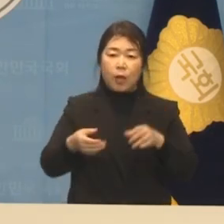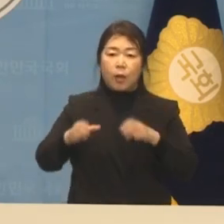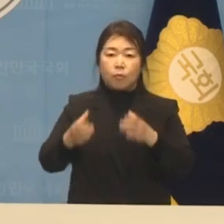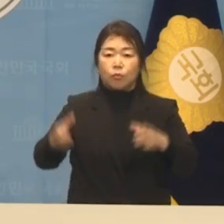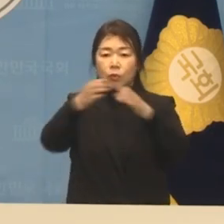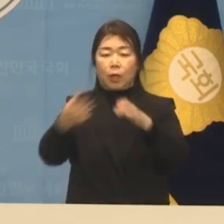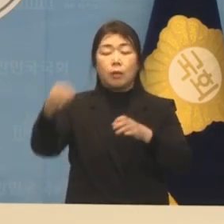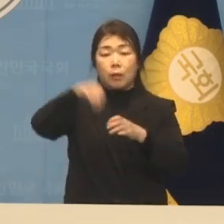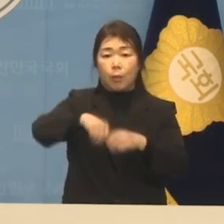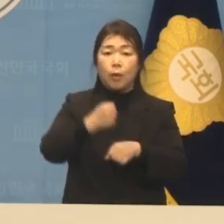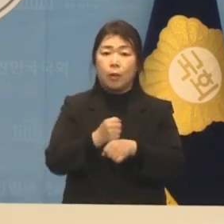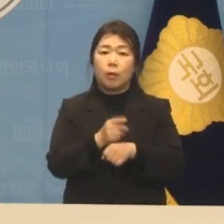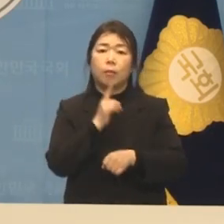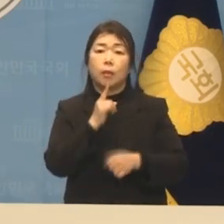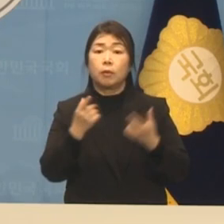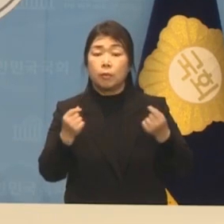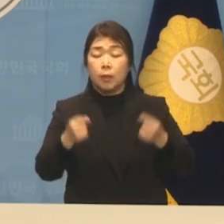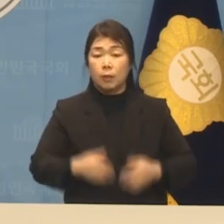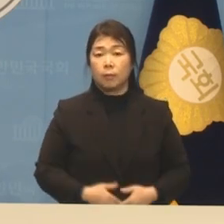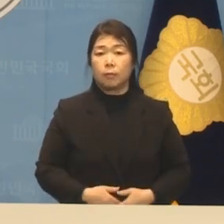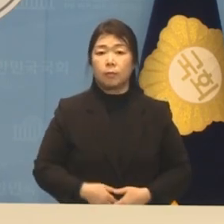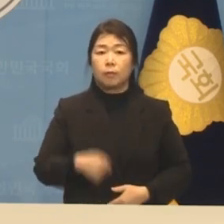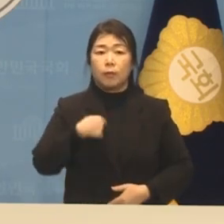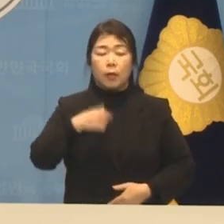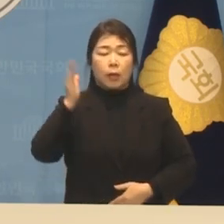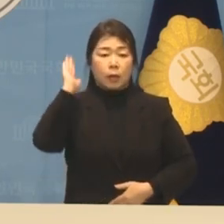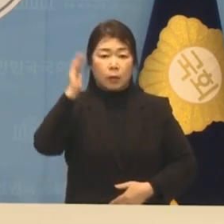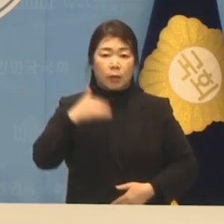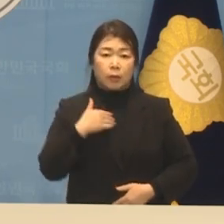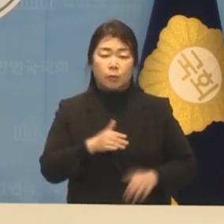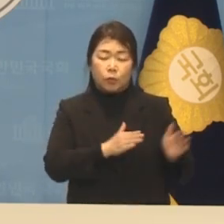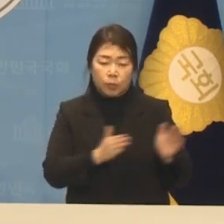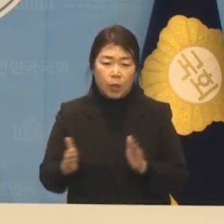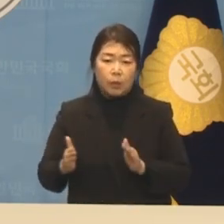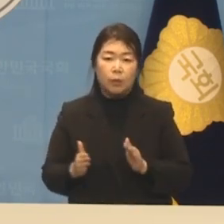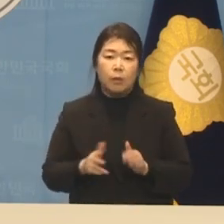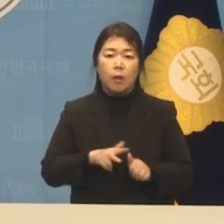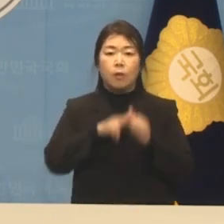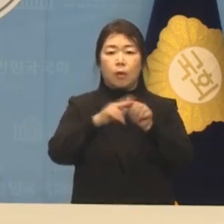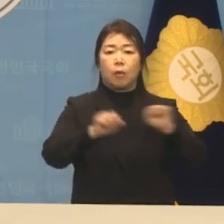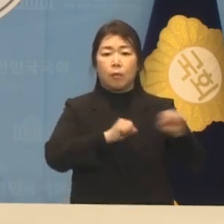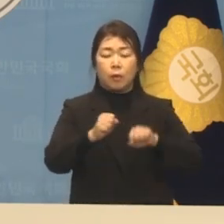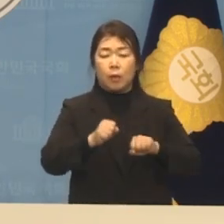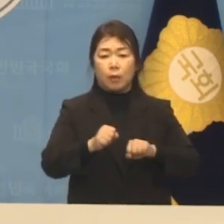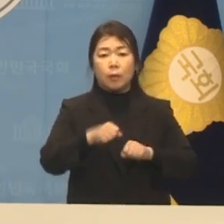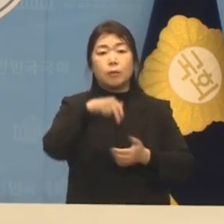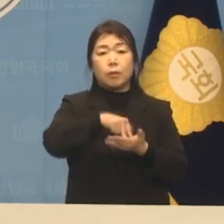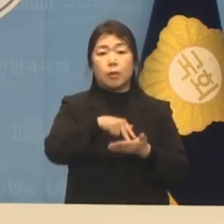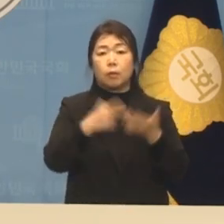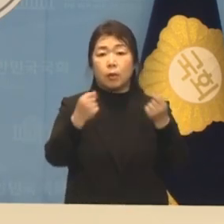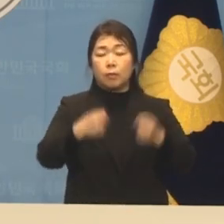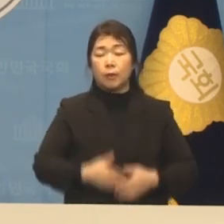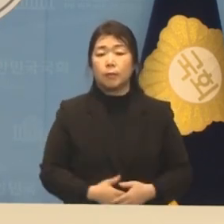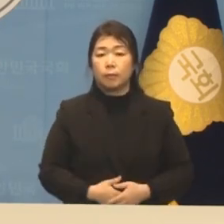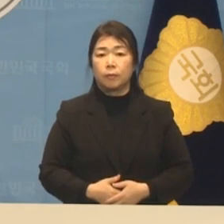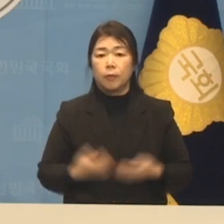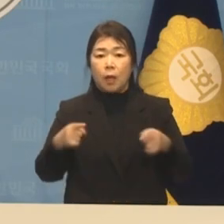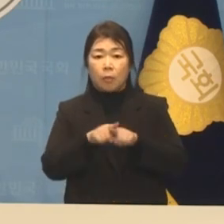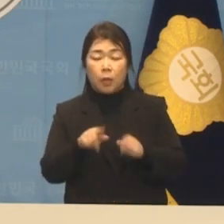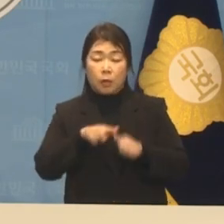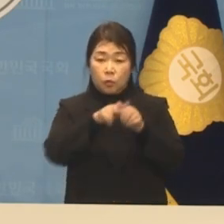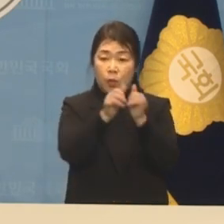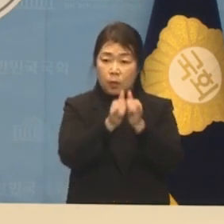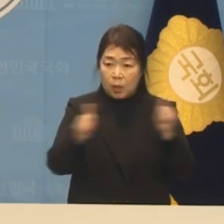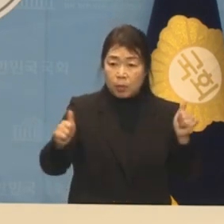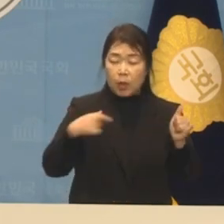입니다. 이것은 제가 임하는 선거운동의 자세이기도 합니다. 함께 출마한 후보를 저